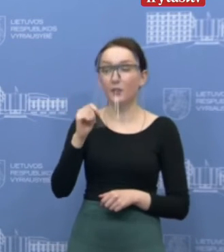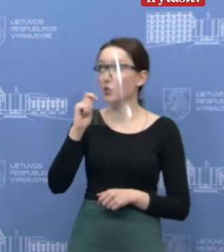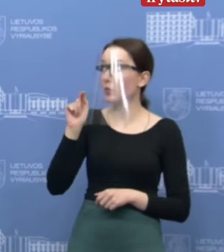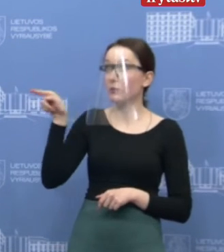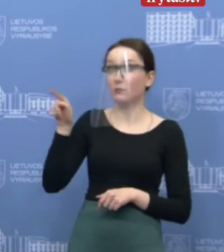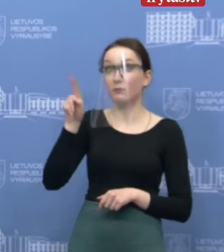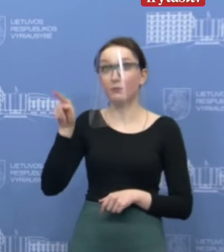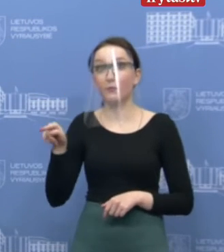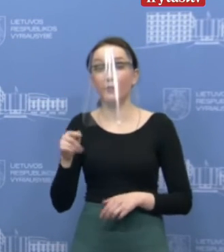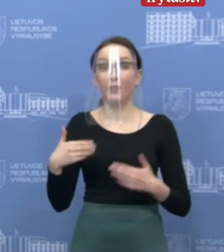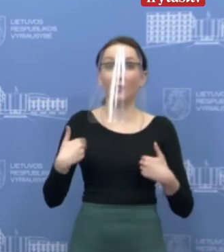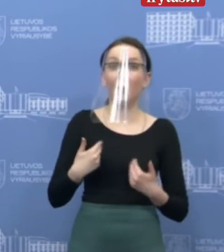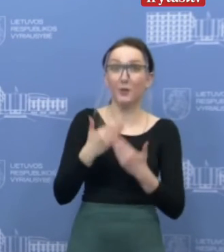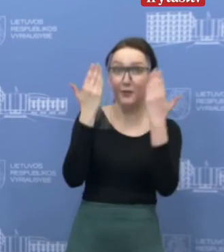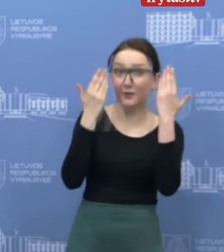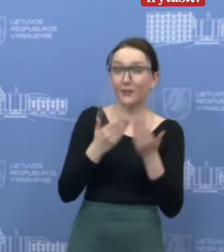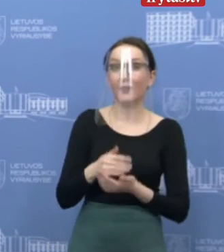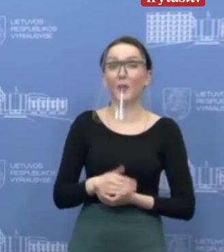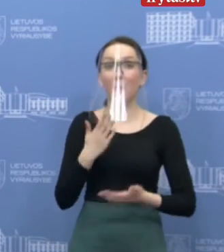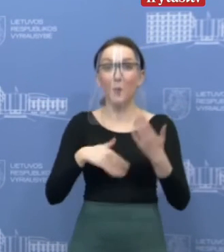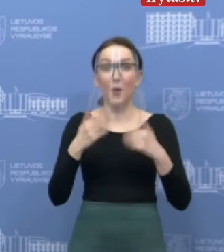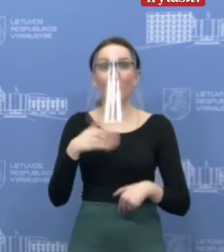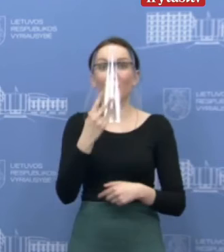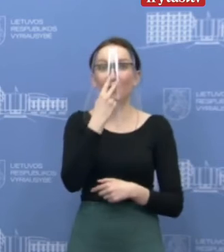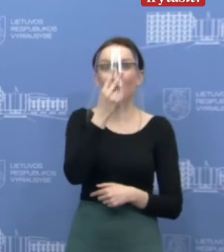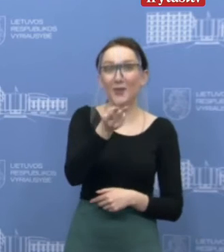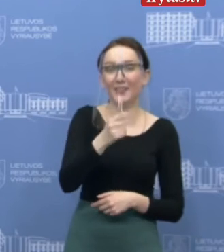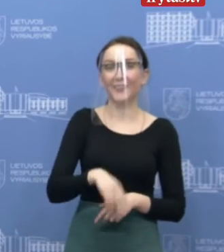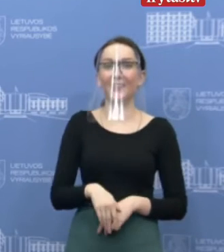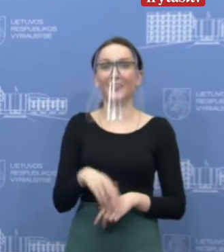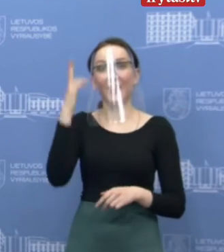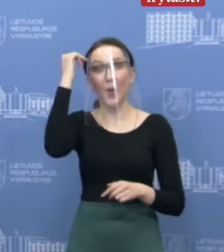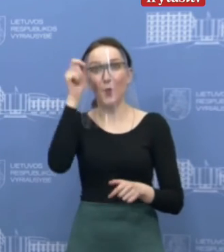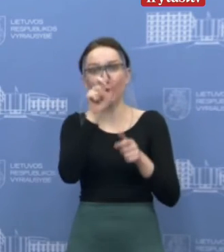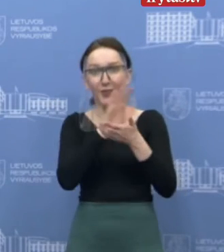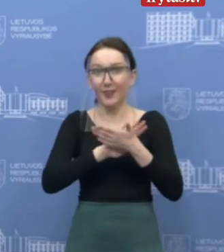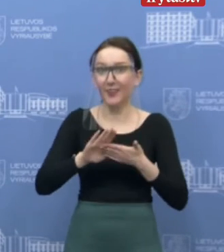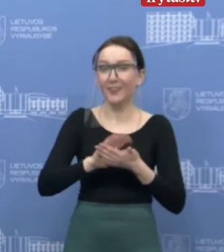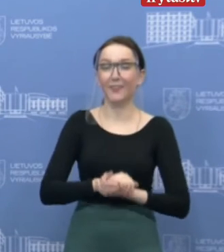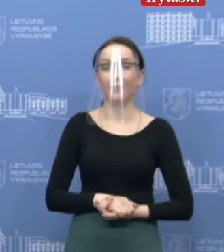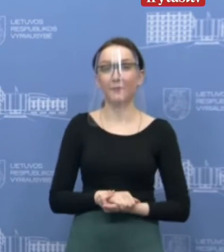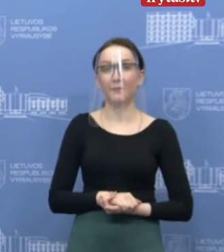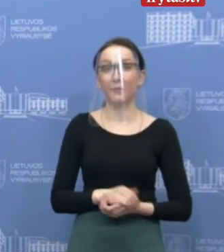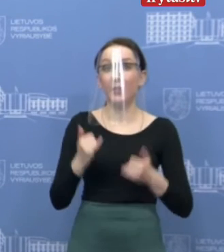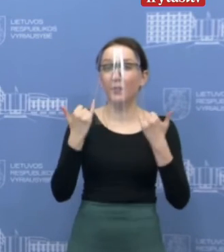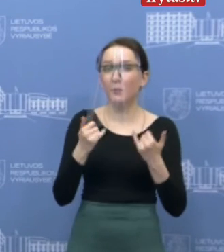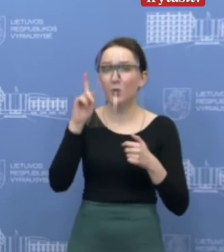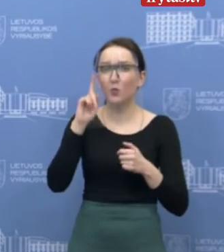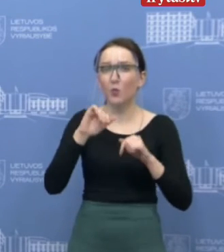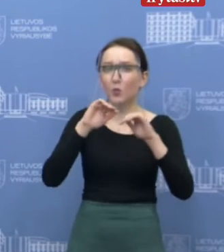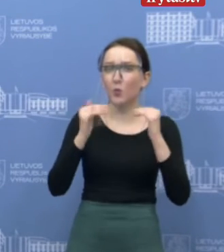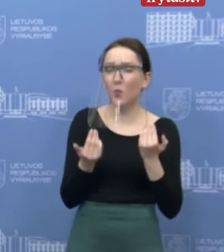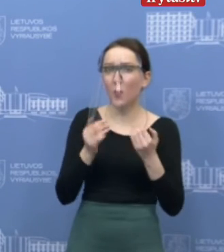klausimus. Sveiki, Algė. Malo numatyti kauniečius Vilniuje. Tiesiog norėčiau, kad trumpai dar